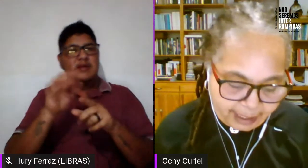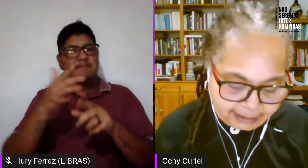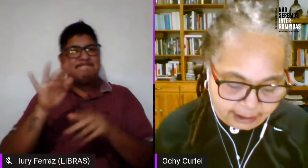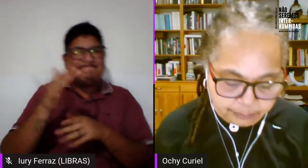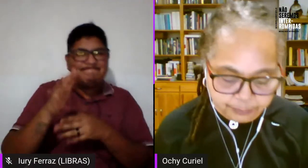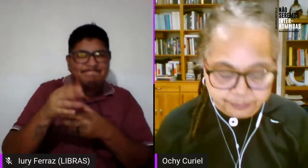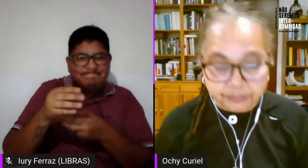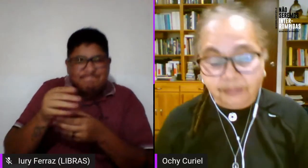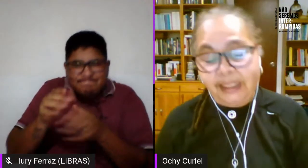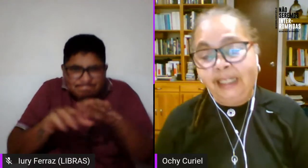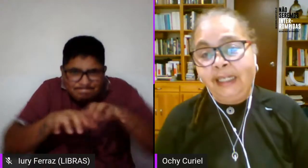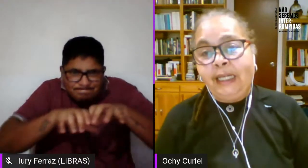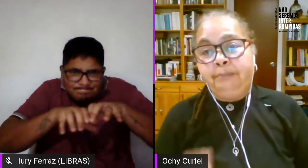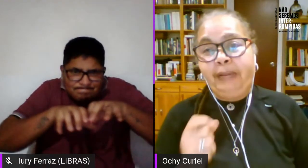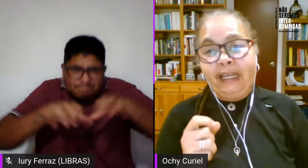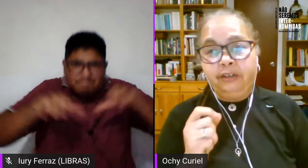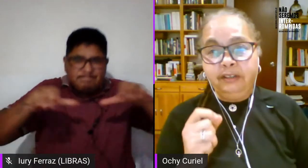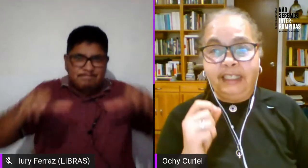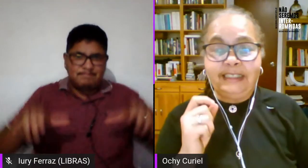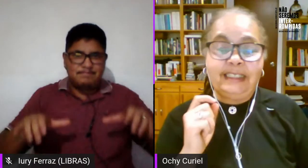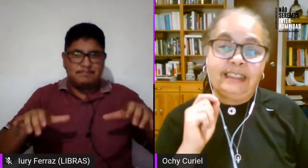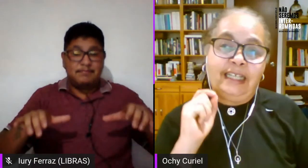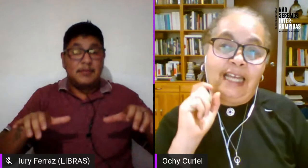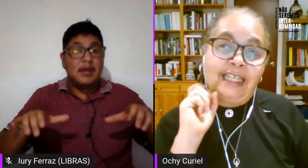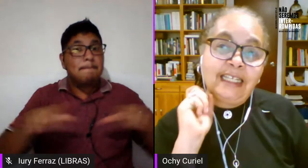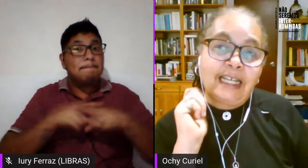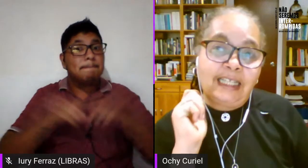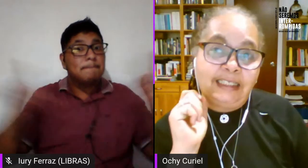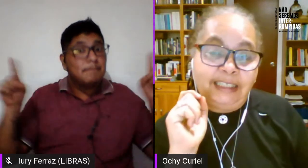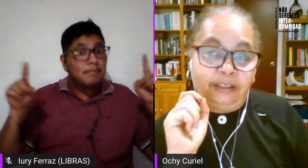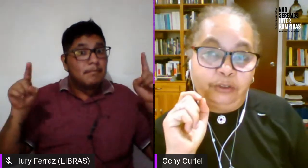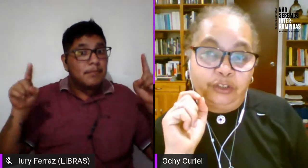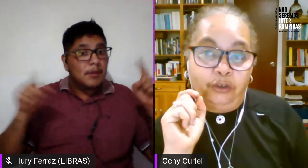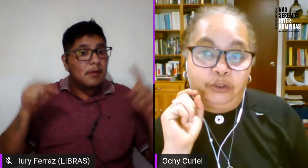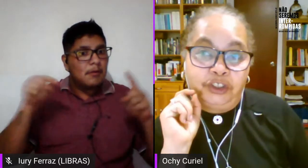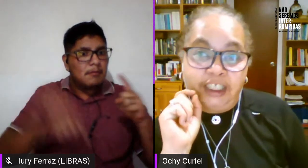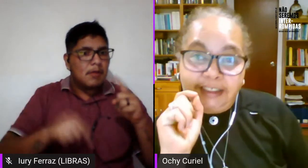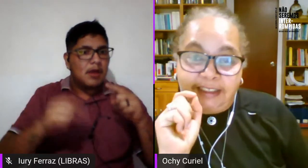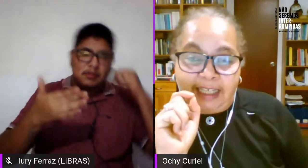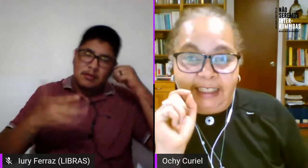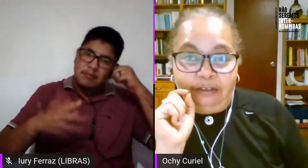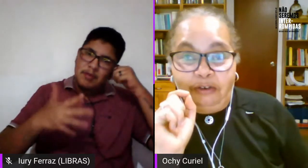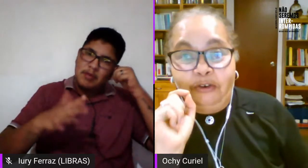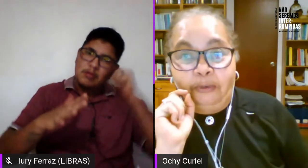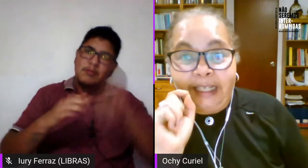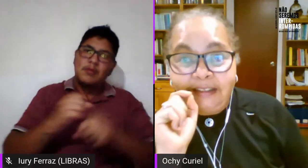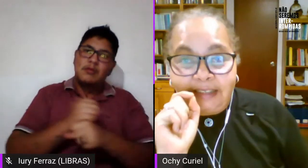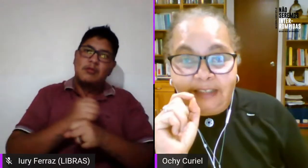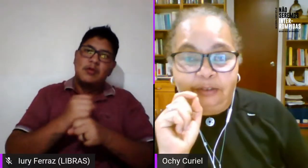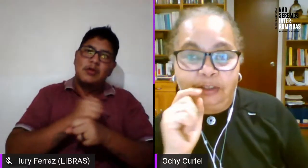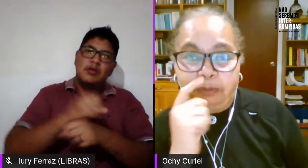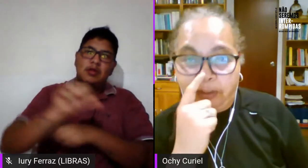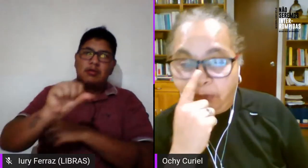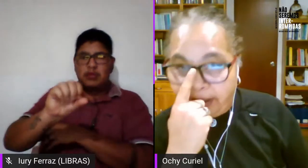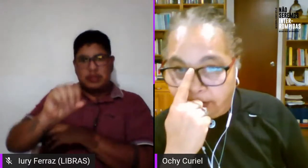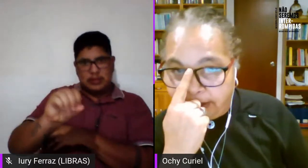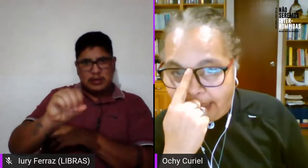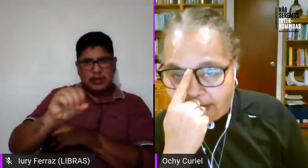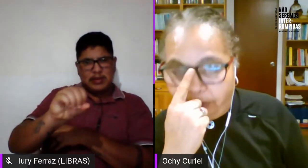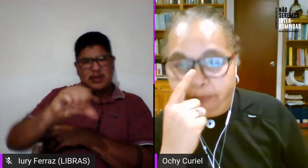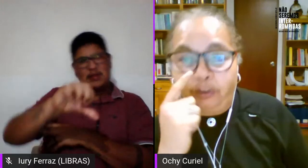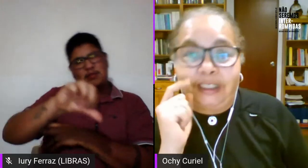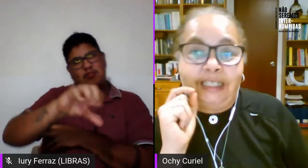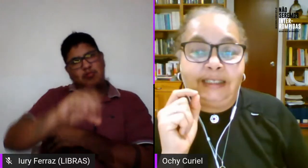separatismo pero es en la década de los 80 y los 90 donde podemos